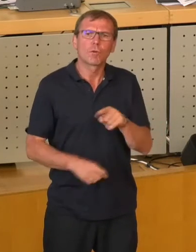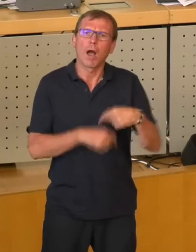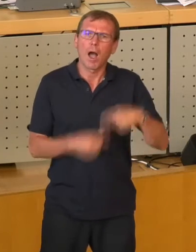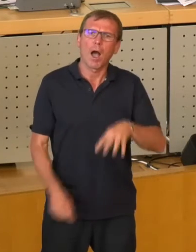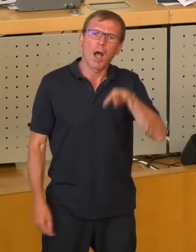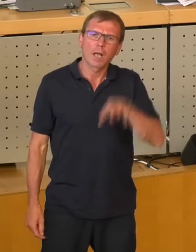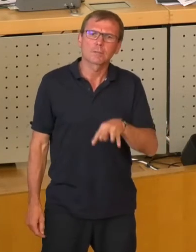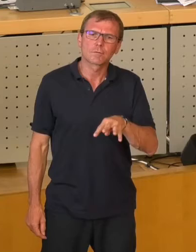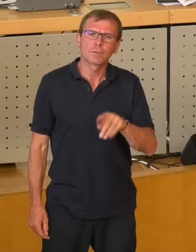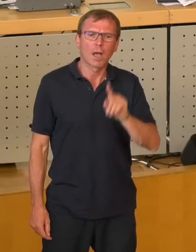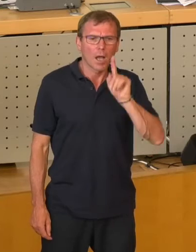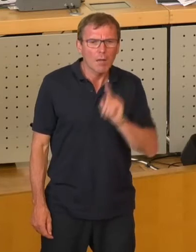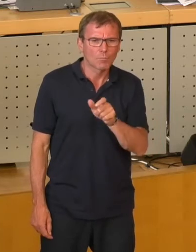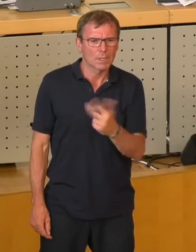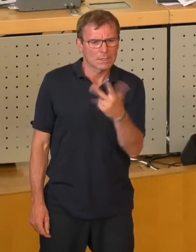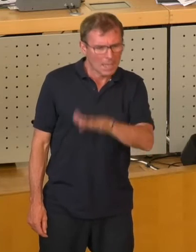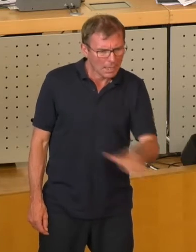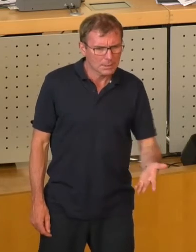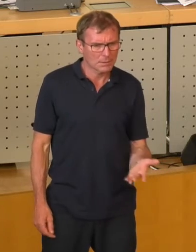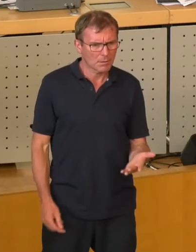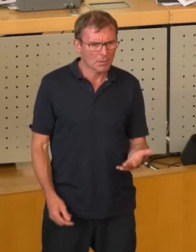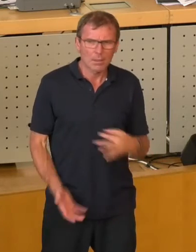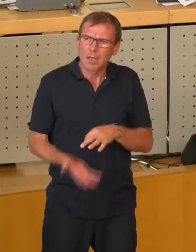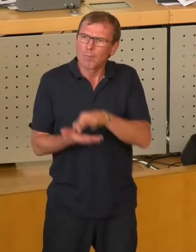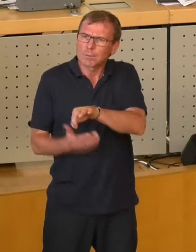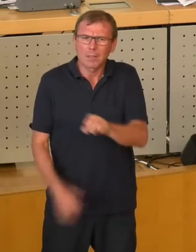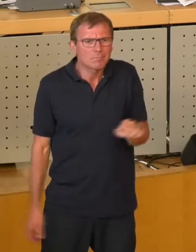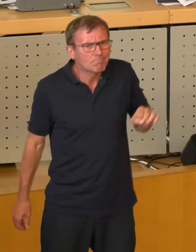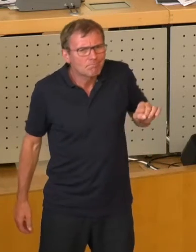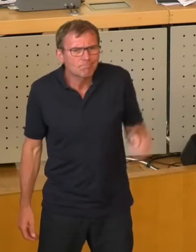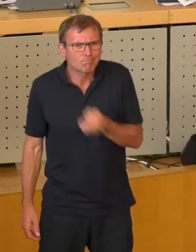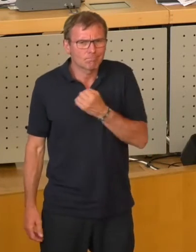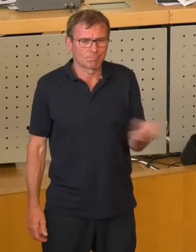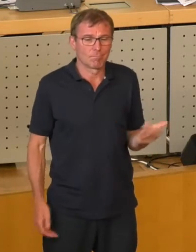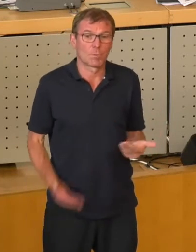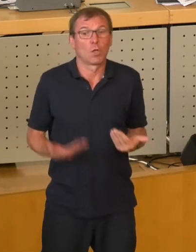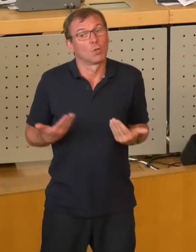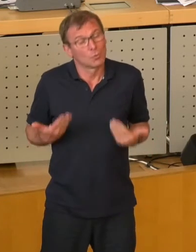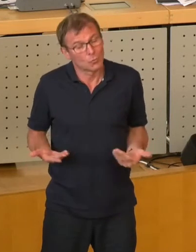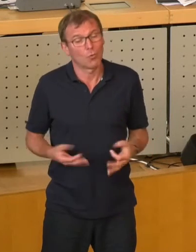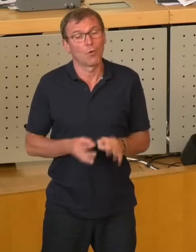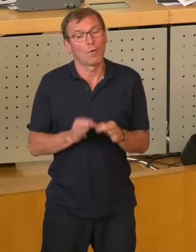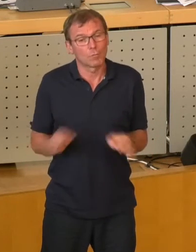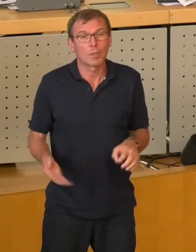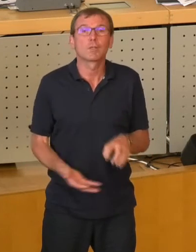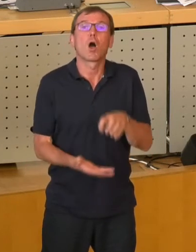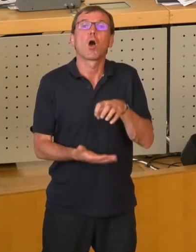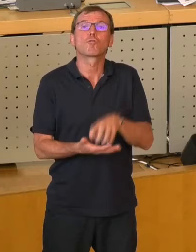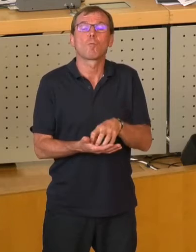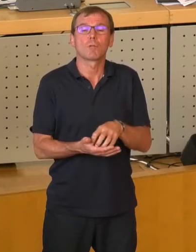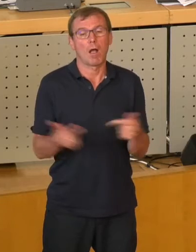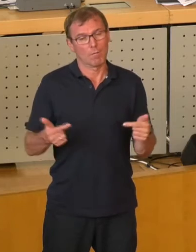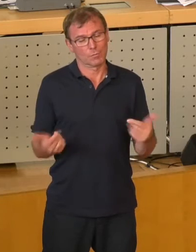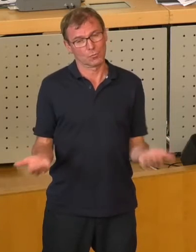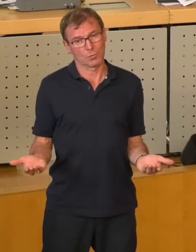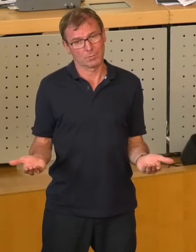-IV-Mutti, alleinstehend mit drei Kindern, überhaupt nicht zu tragen, meine Damen und Herren. So funktioniert ein kommunaler Versucher.